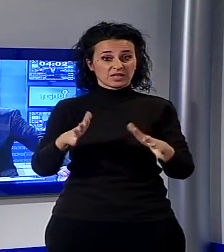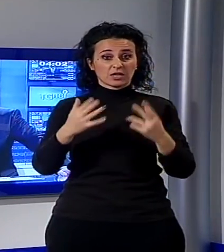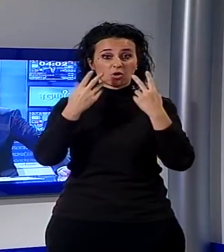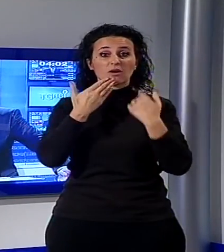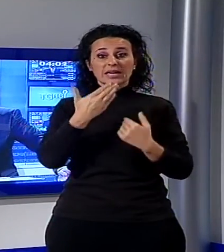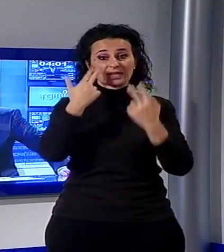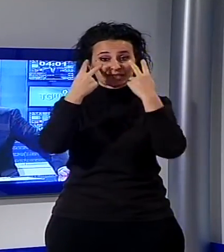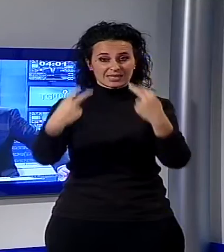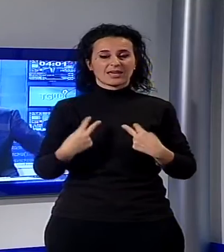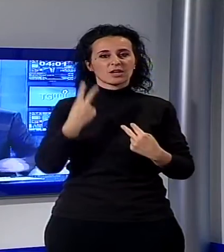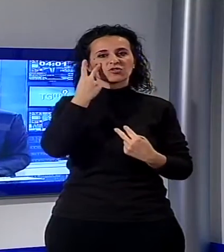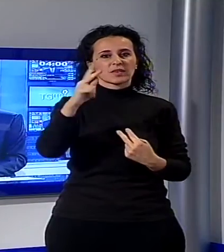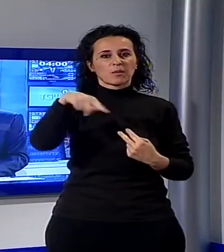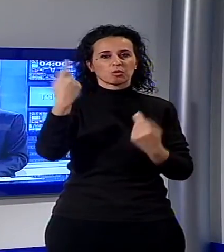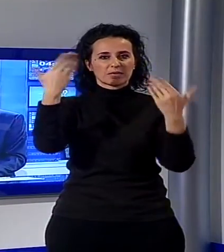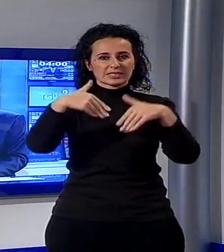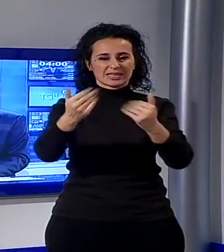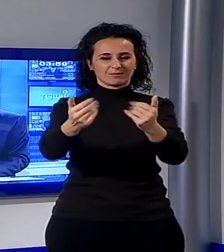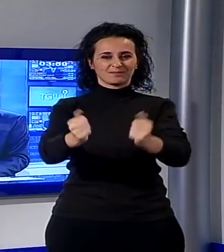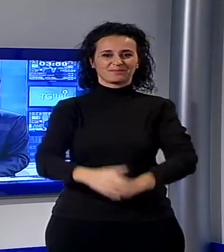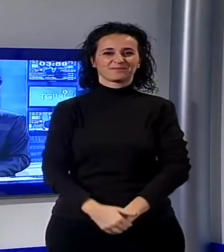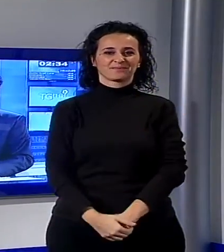breve pausa e poi la linea alla pagina sportiva. Grazie a tutti.